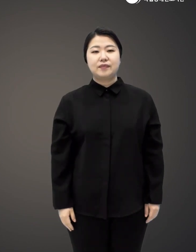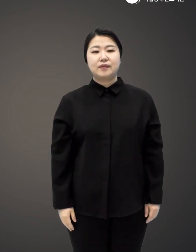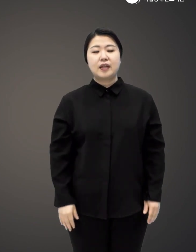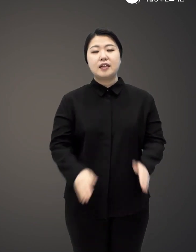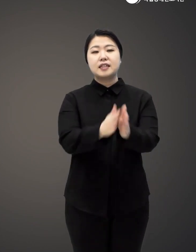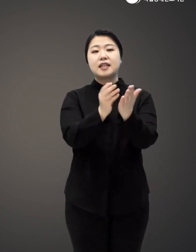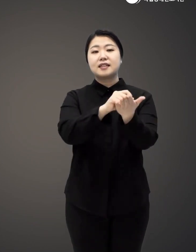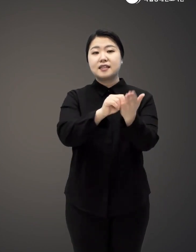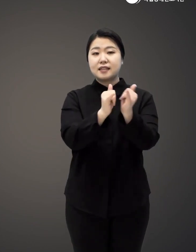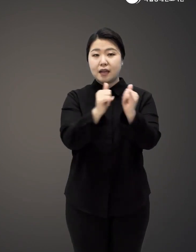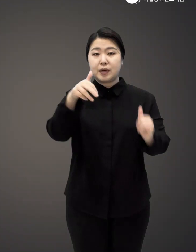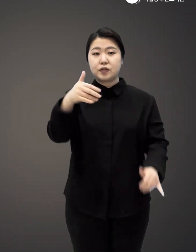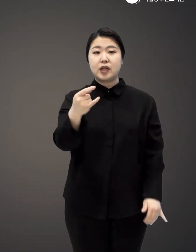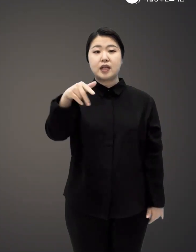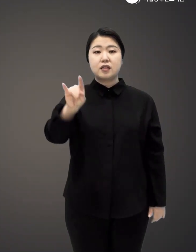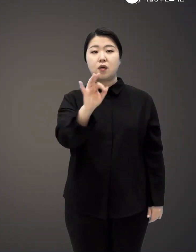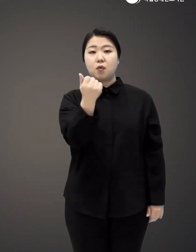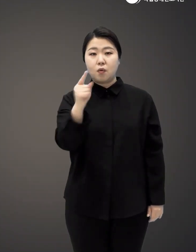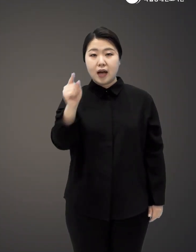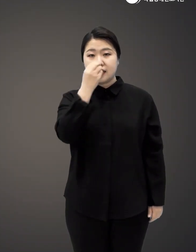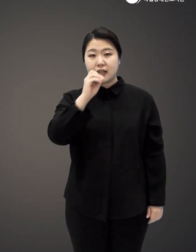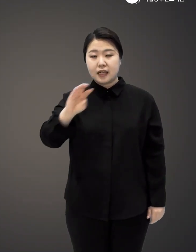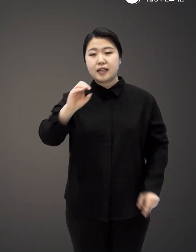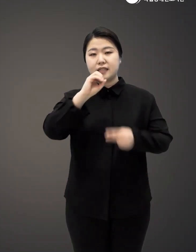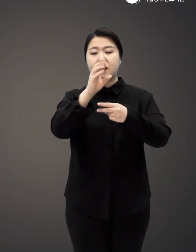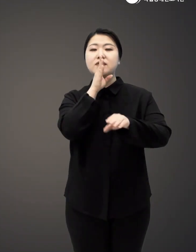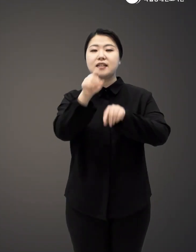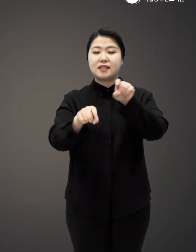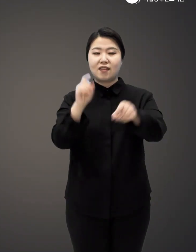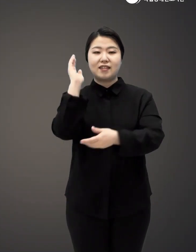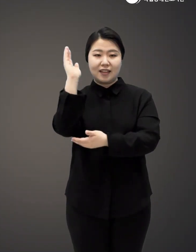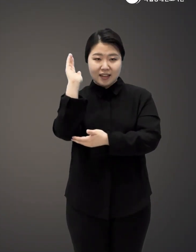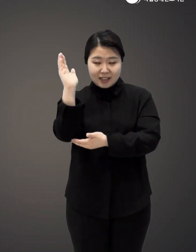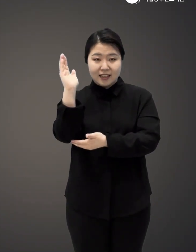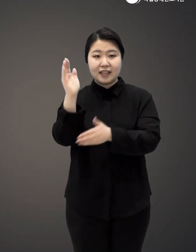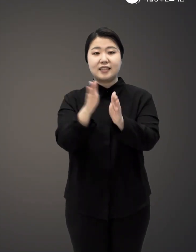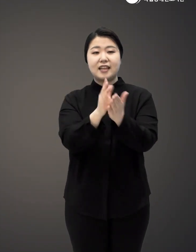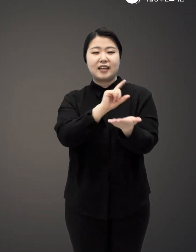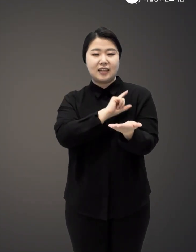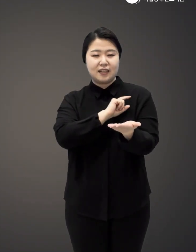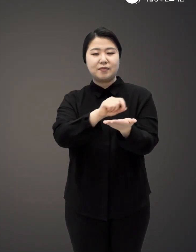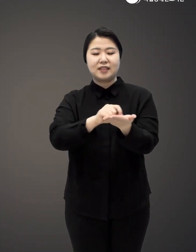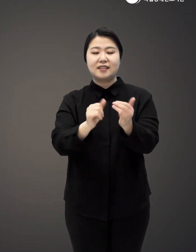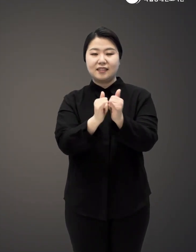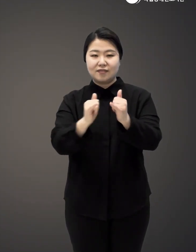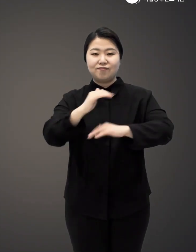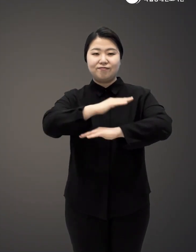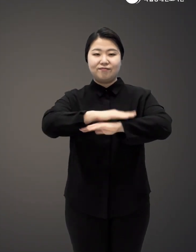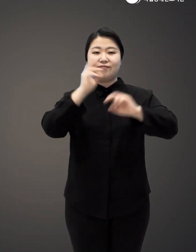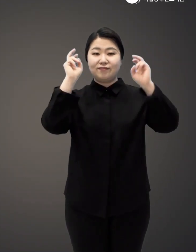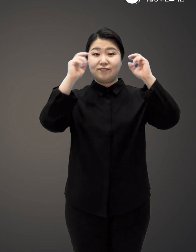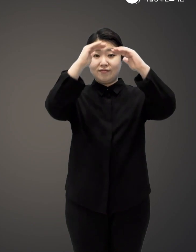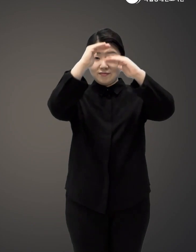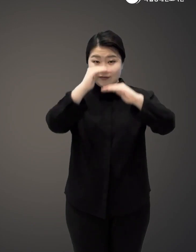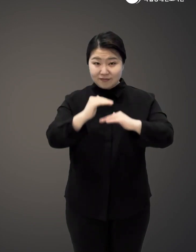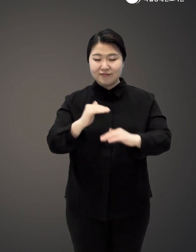소설가 최정화의 제로 웨이스트 실천기 도서명 비닐봉지는 안 주셔도 돼요